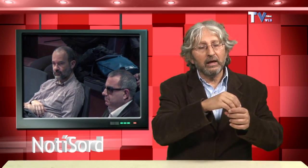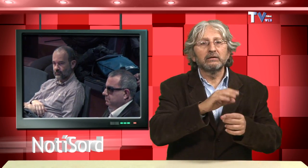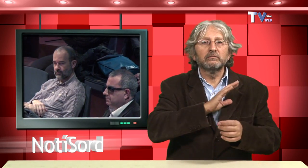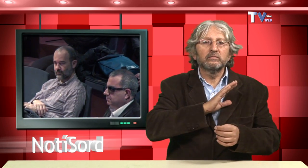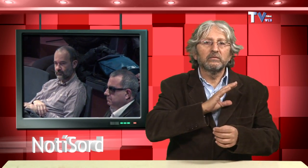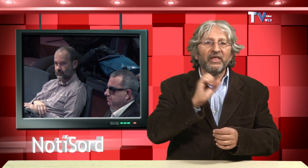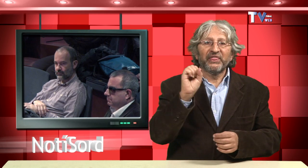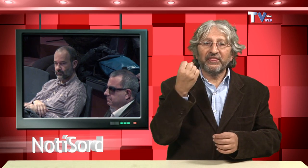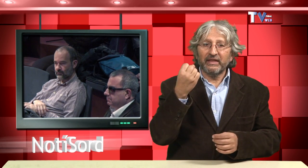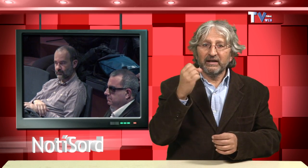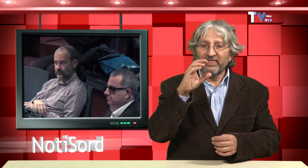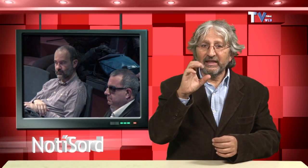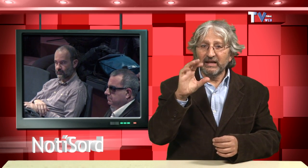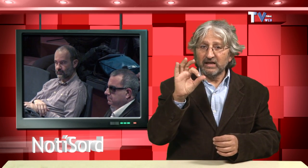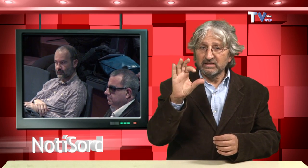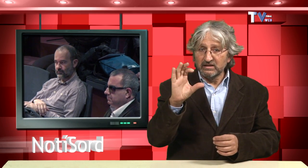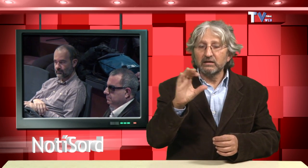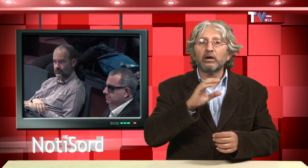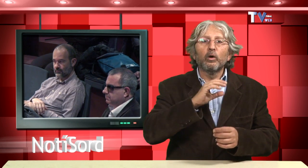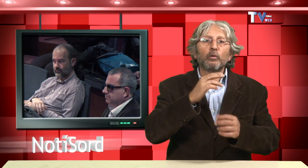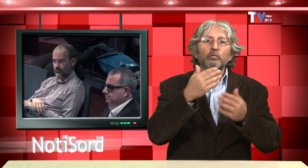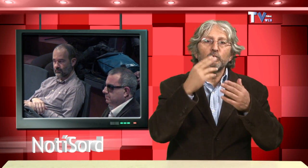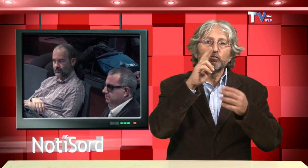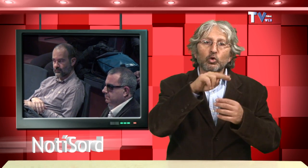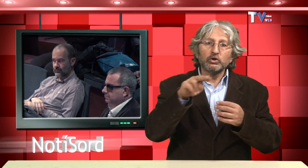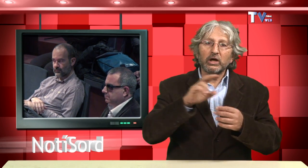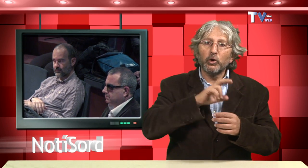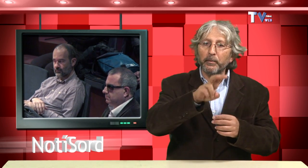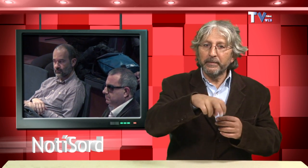De moment, la podem trobar al Museu de les Mines de Secs,